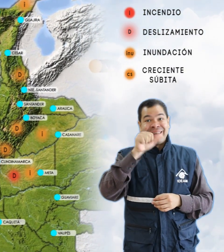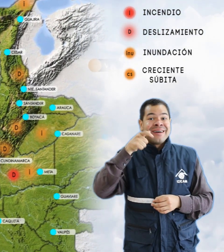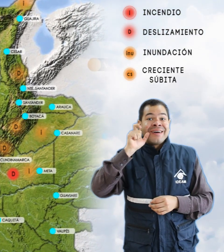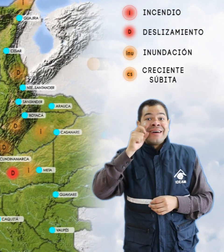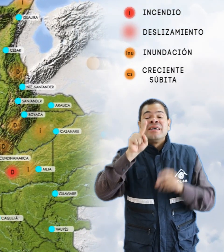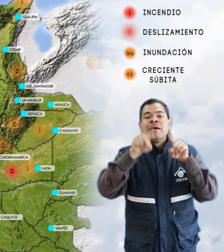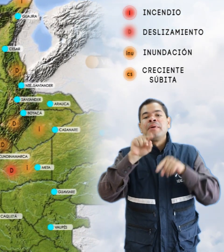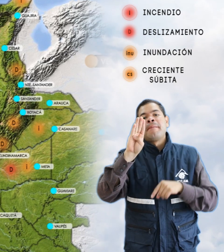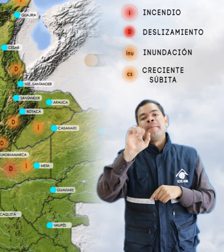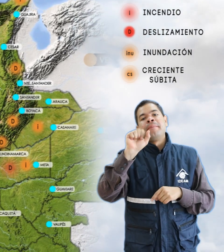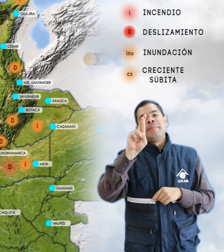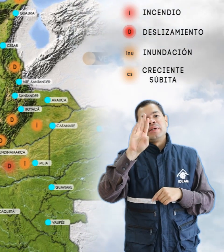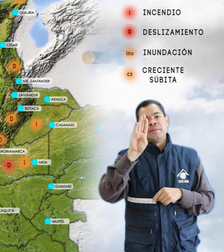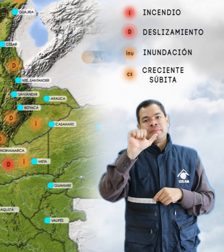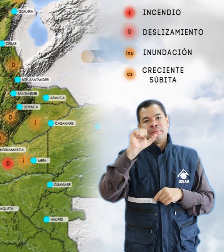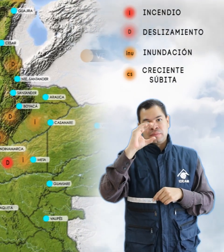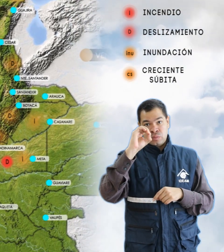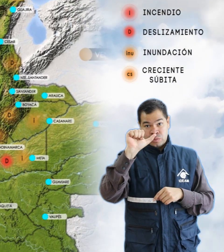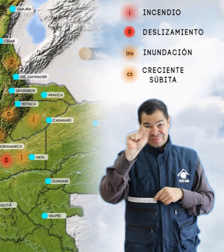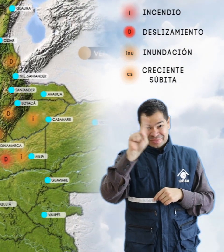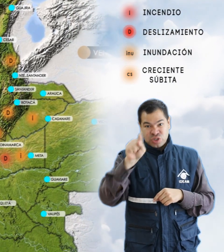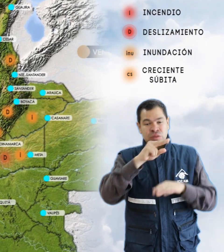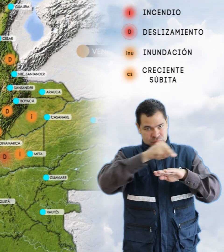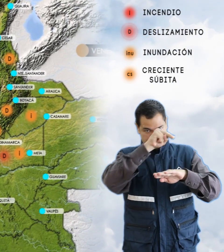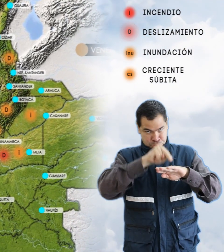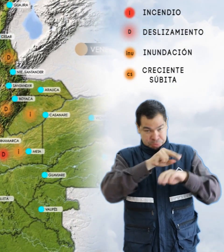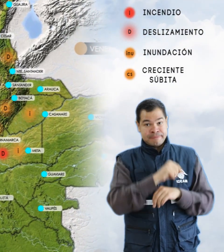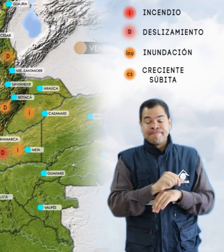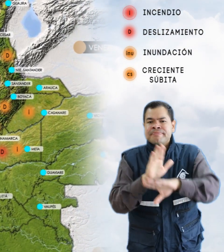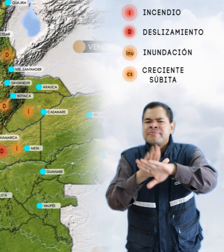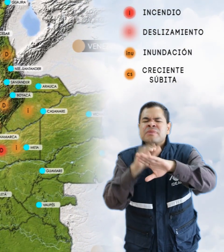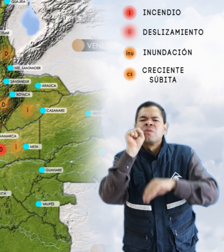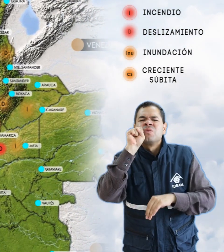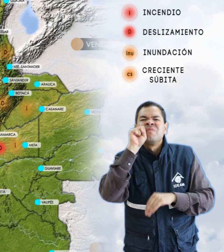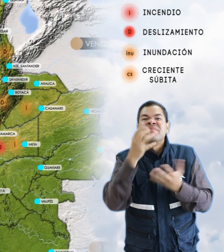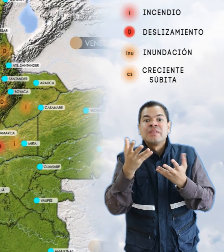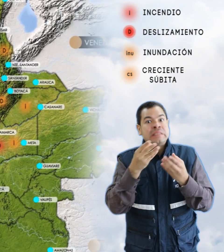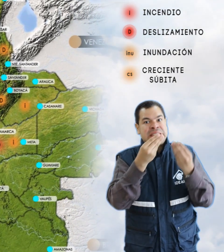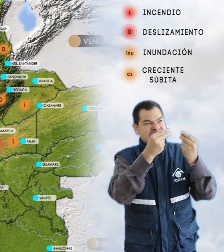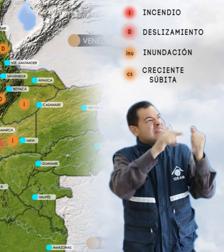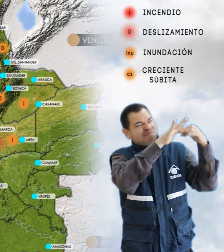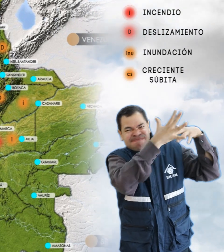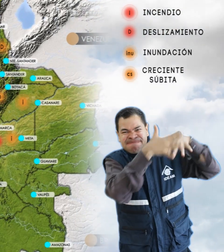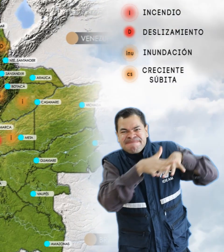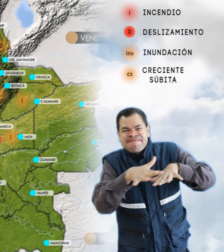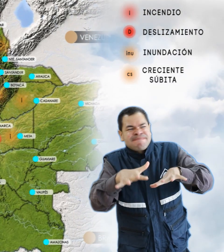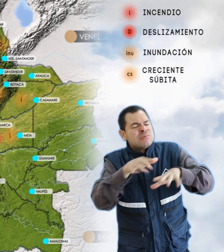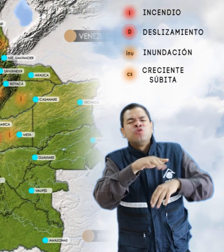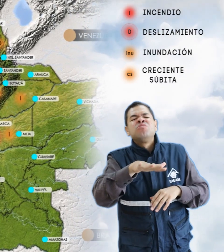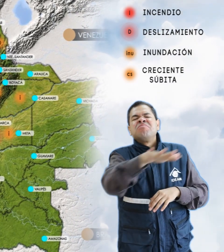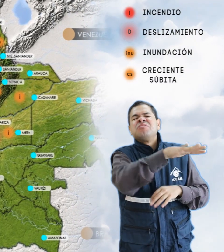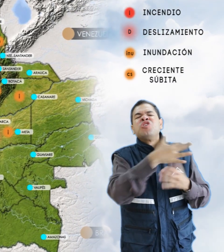y Barbacoas, en Nariño. Alerta naranja por amenaza moderada de deslizamientos de tierra en algunos